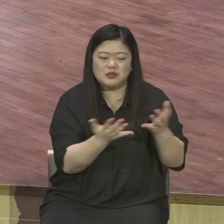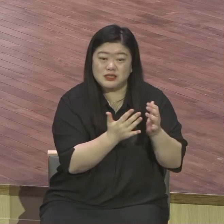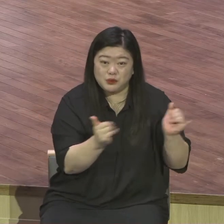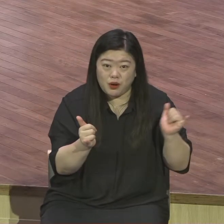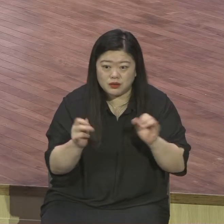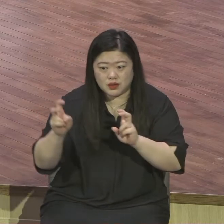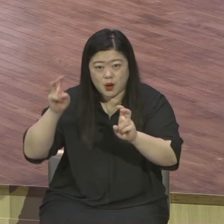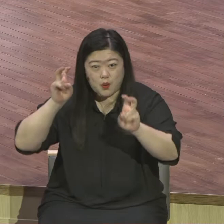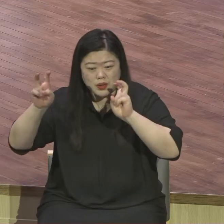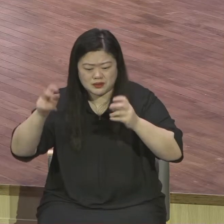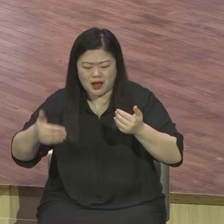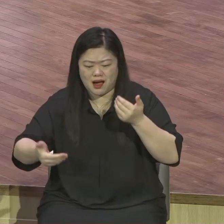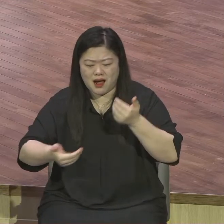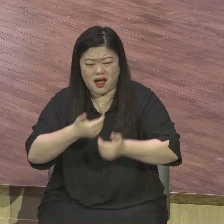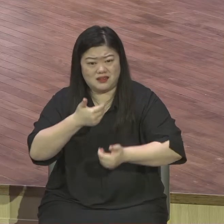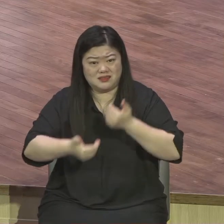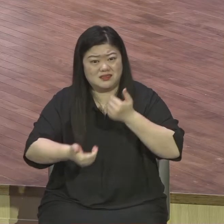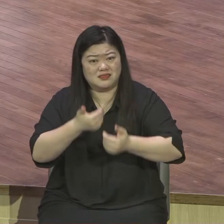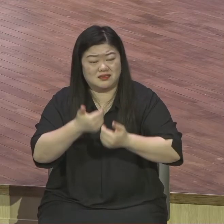노사 붕규 노사 갈등